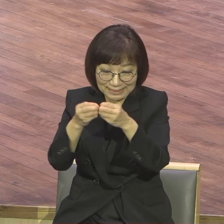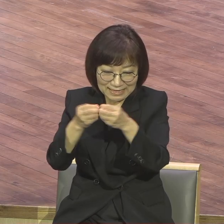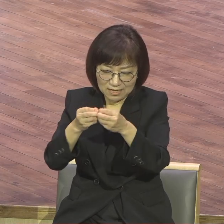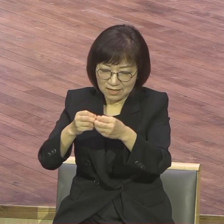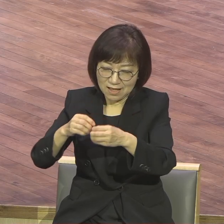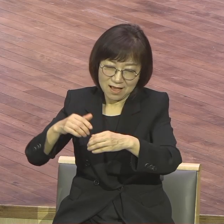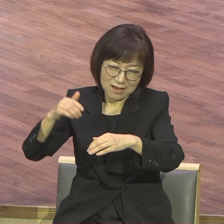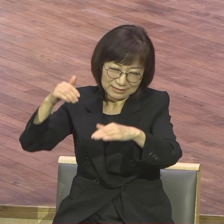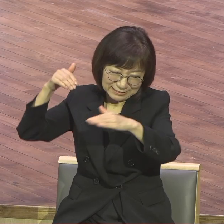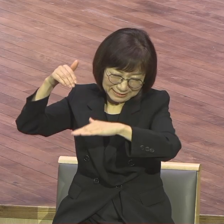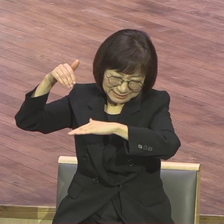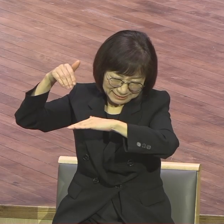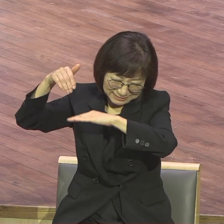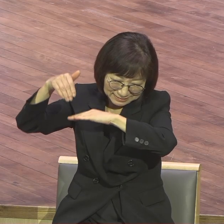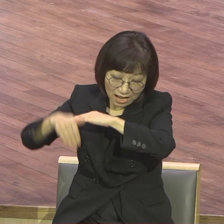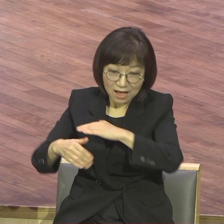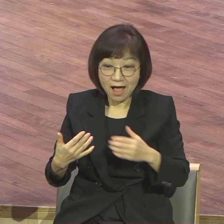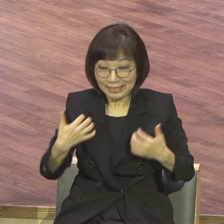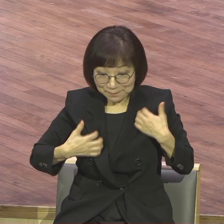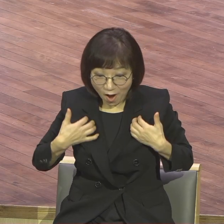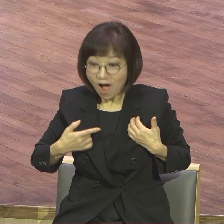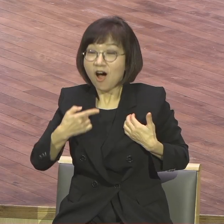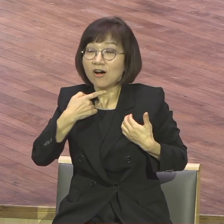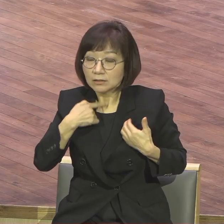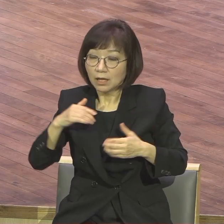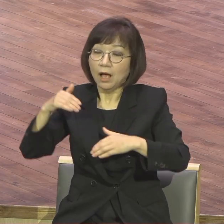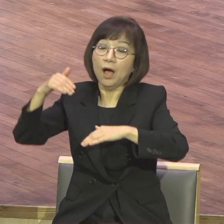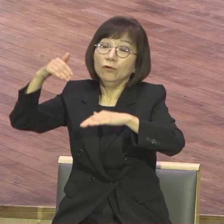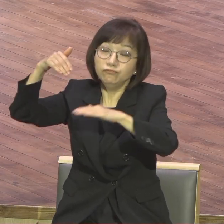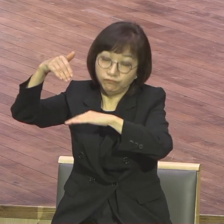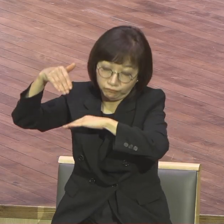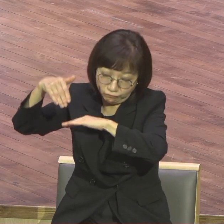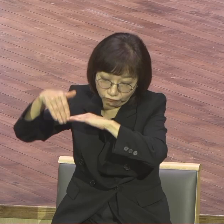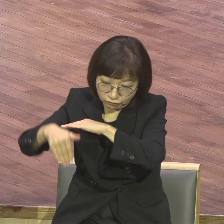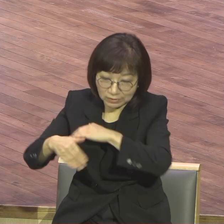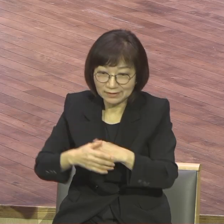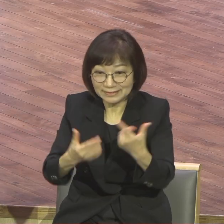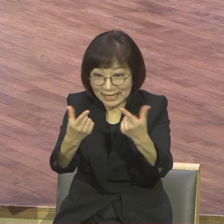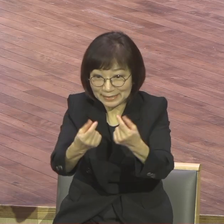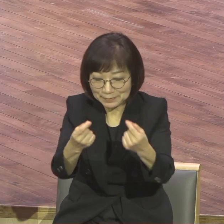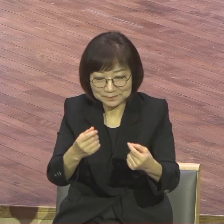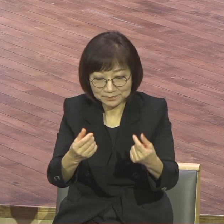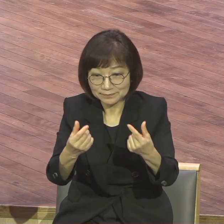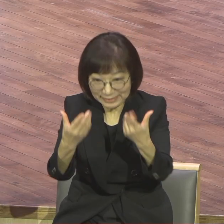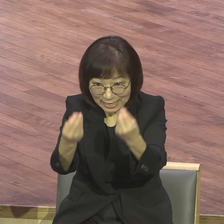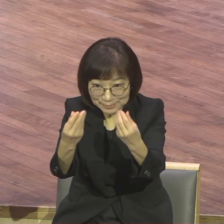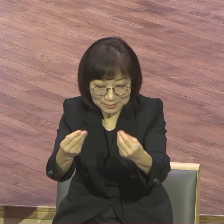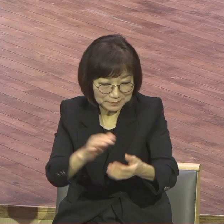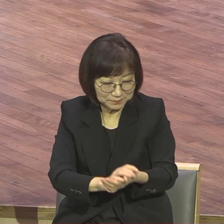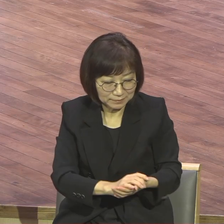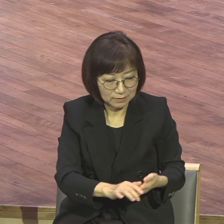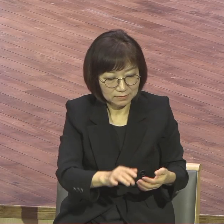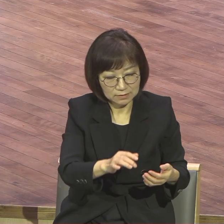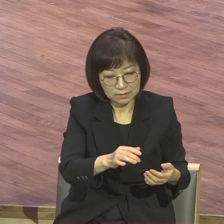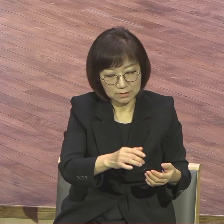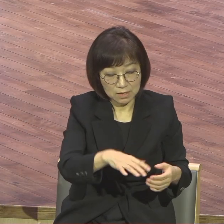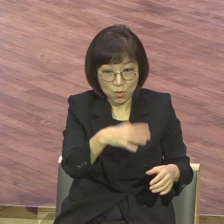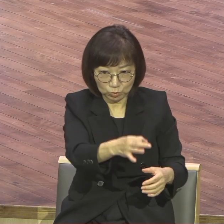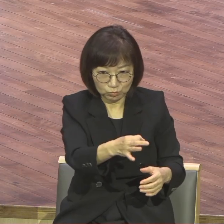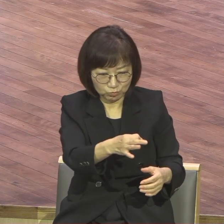떨어져서 그 많은 돈이 갑작스럽게 싹 없어져 버려 그 건강했던 몸이 어느 날